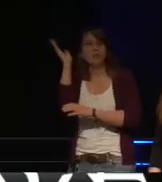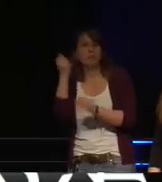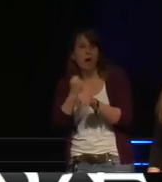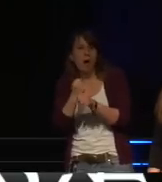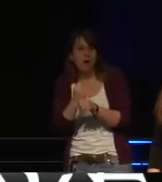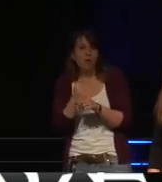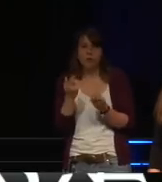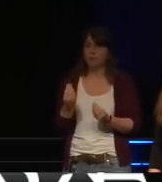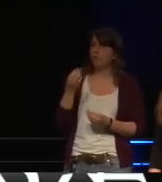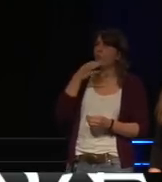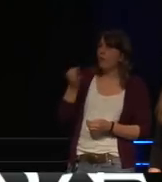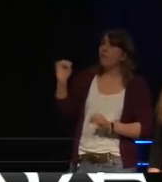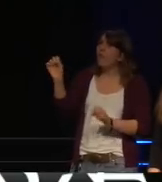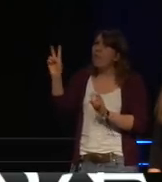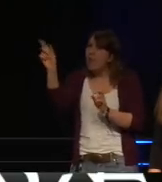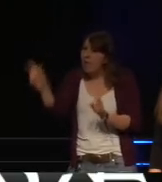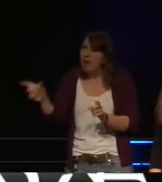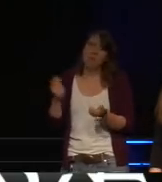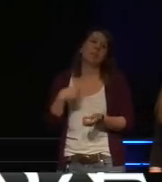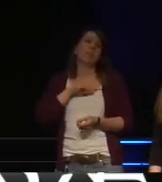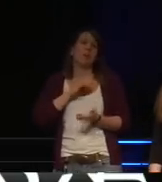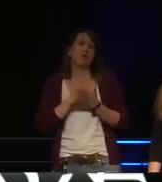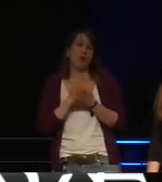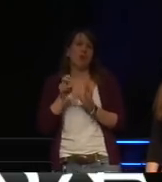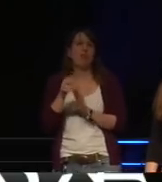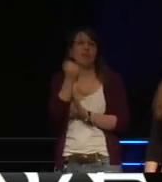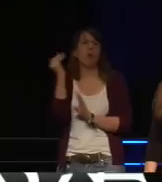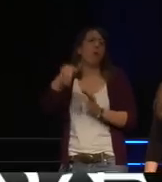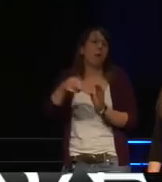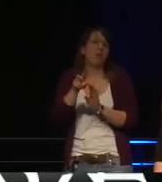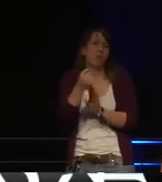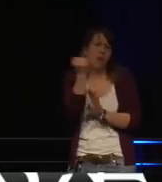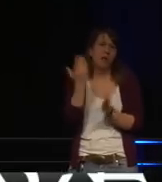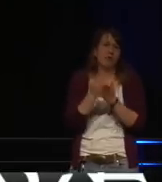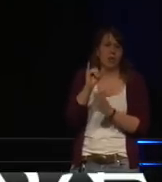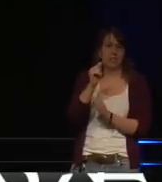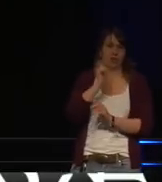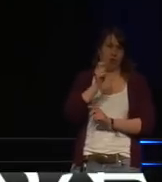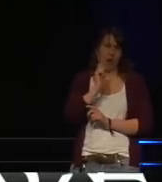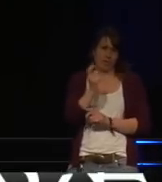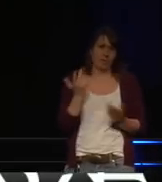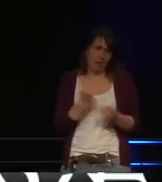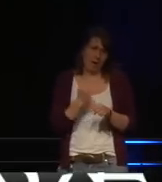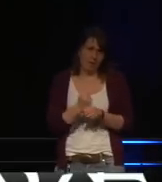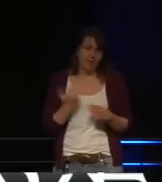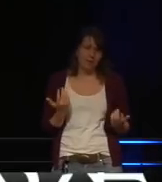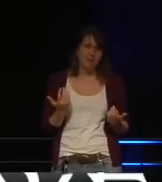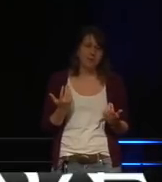IT-Journalist seit zwölf Jahren. Ich bin in Kontakt